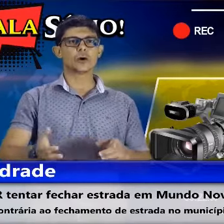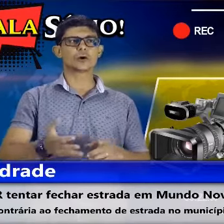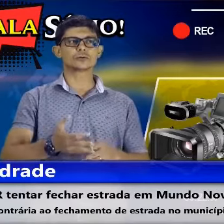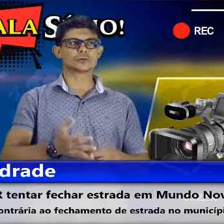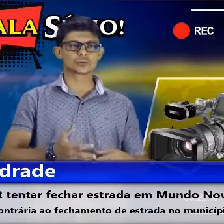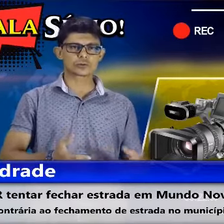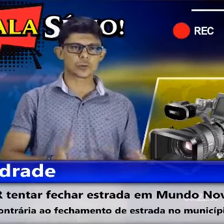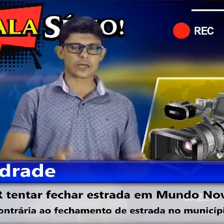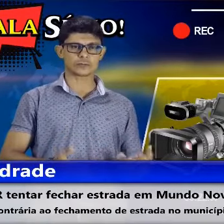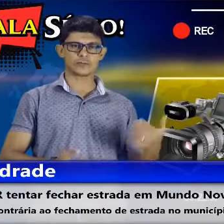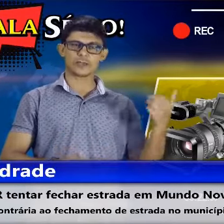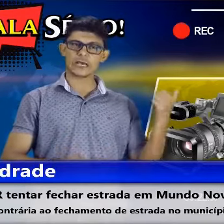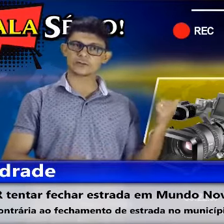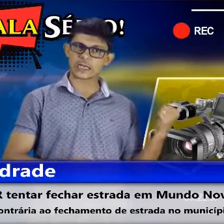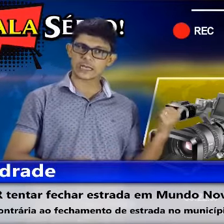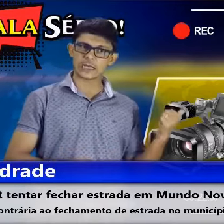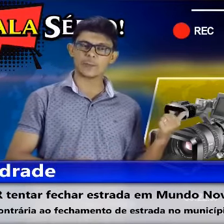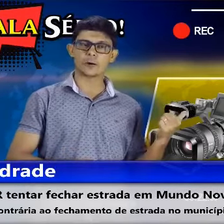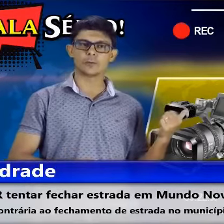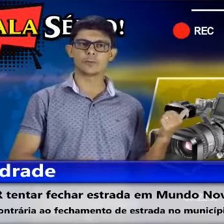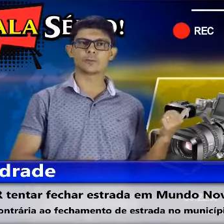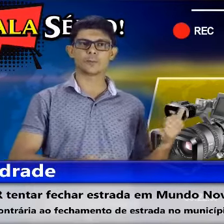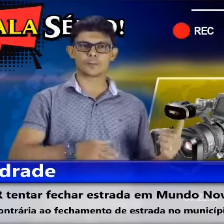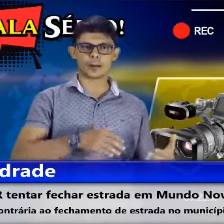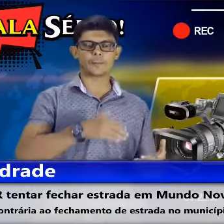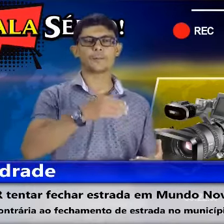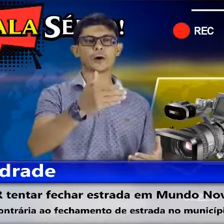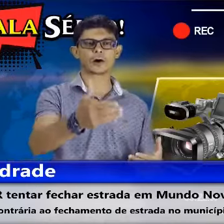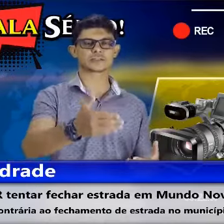outros quatro aviários na Gleba 1,